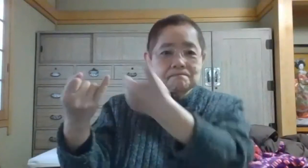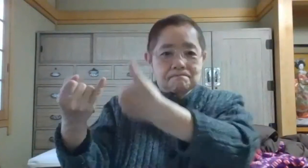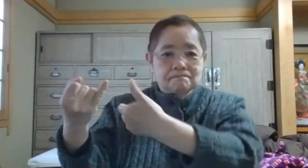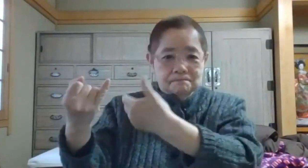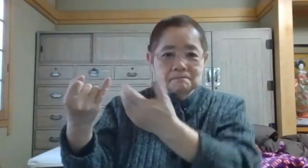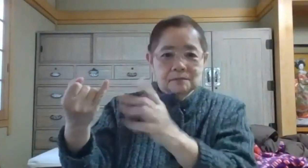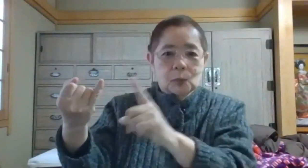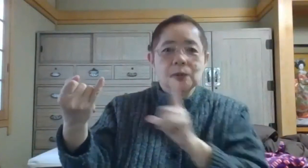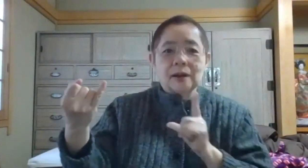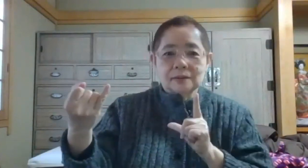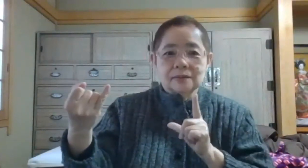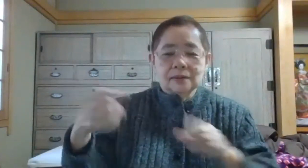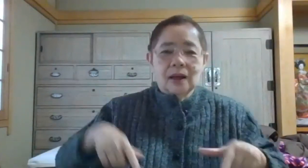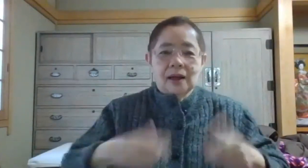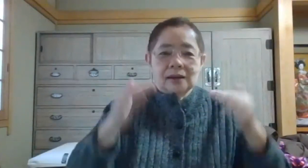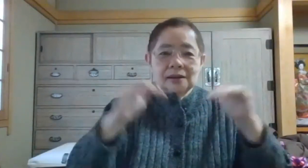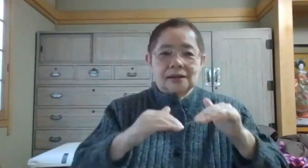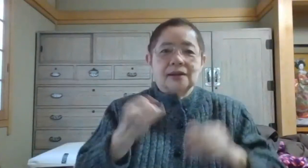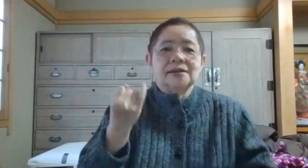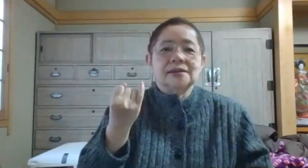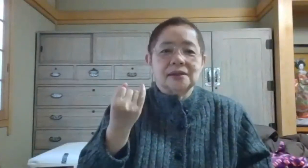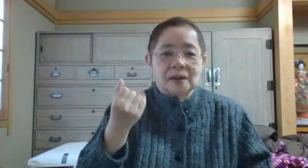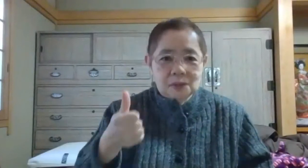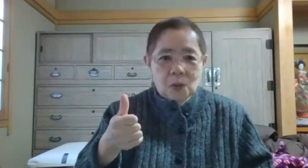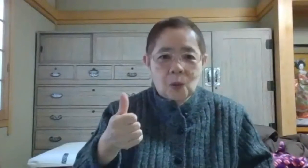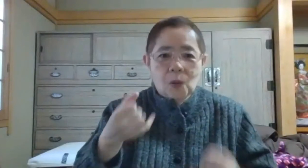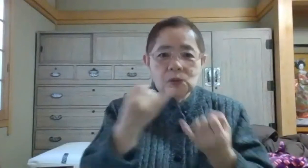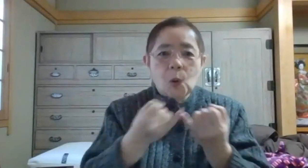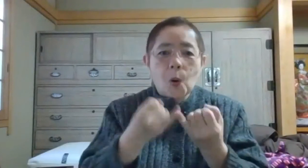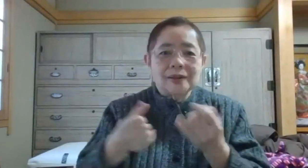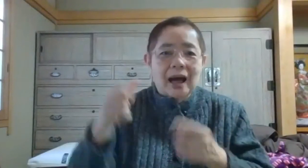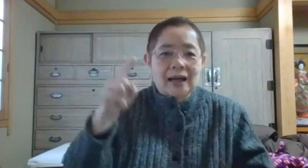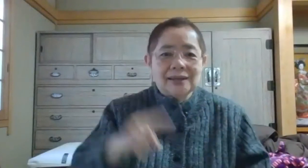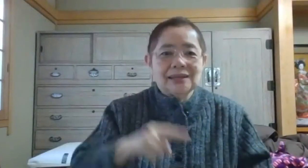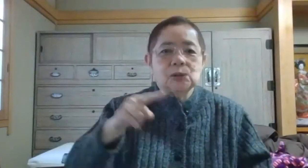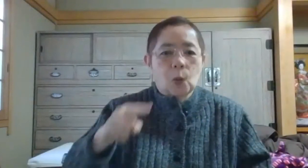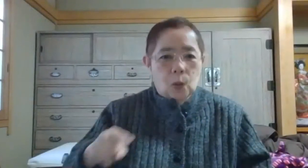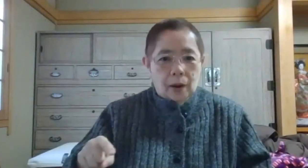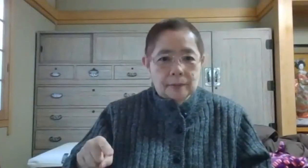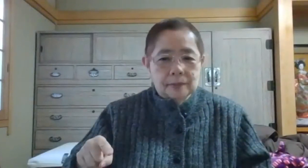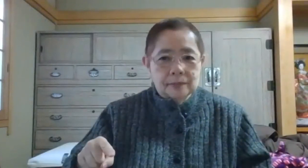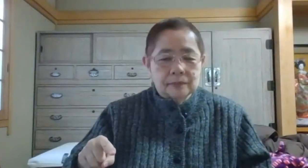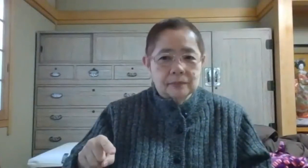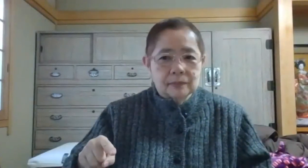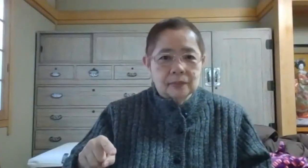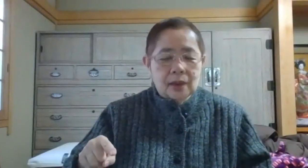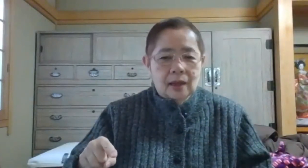北西さんみたいな人とは、当たり障りのない、